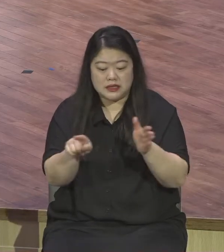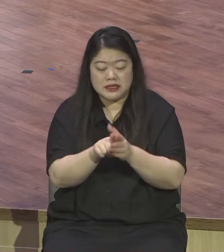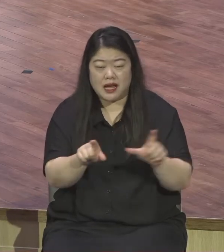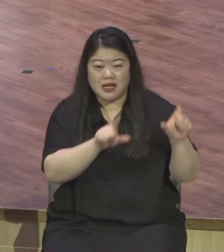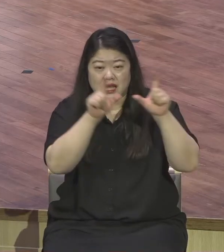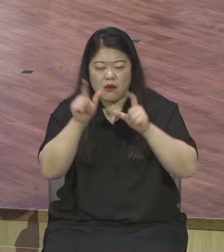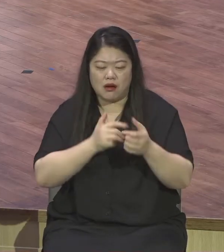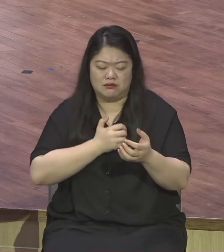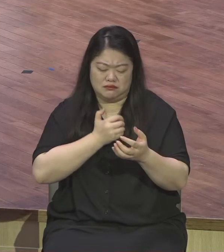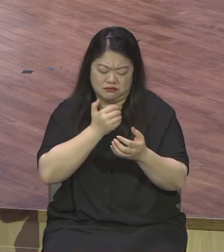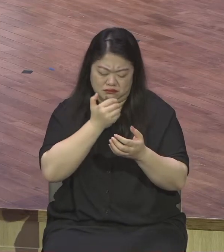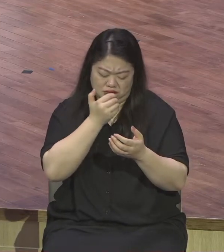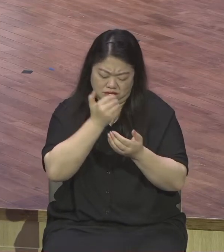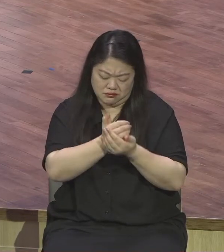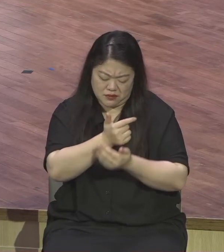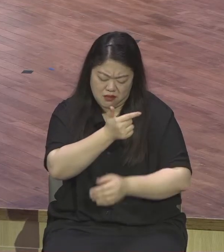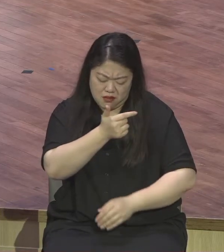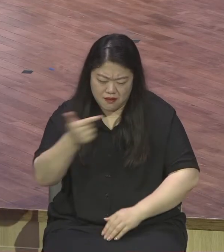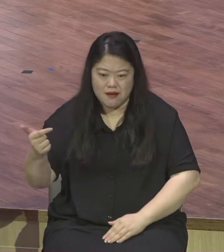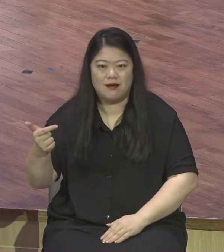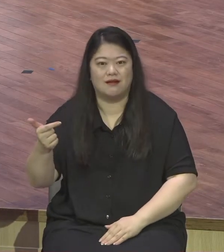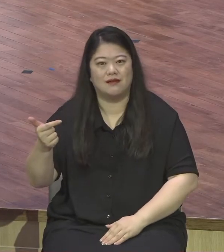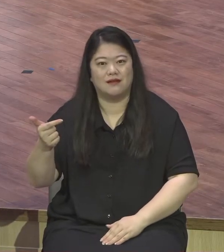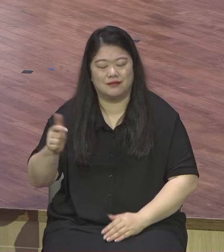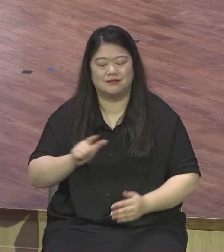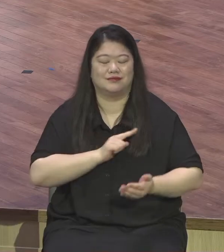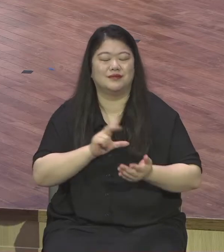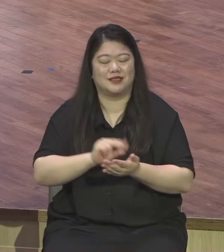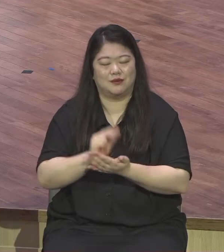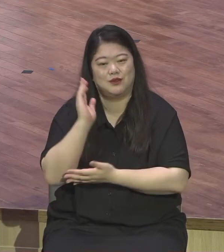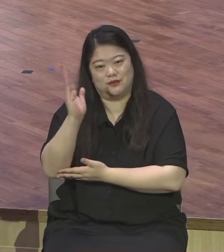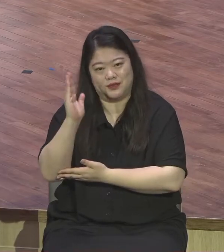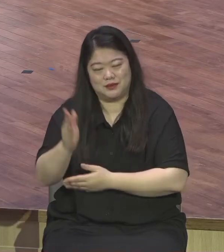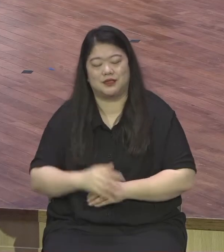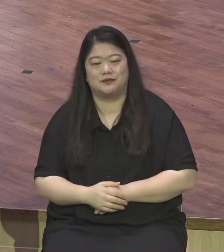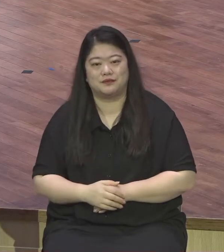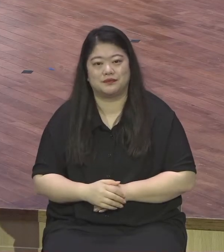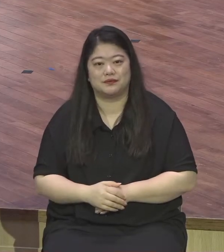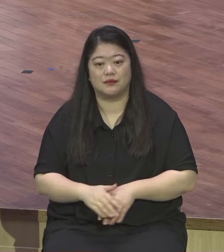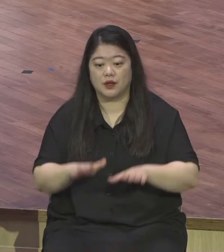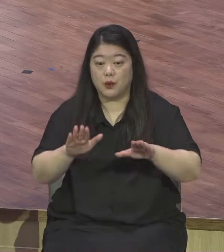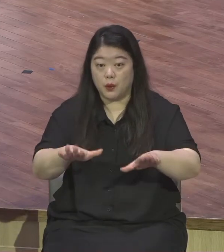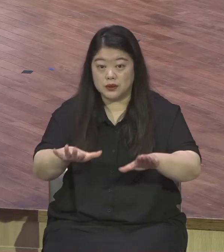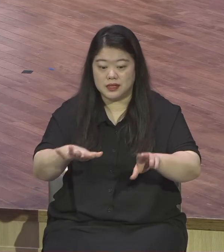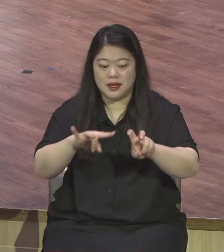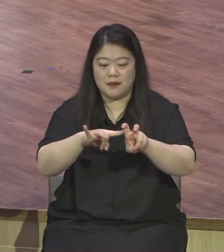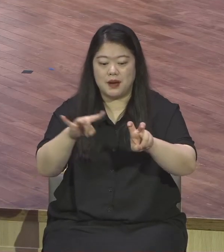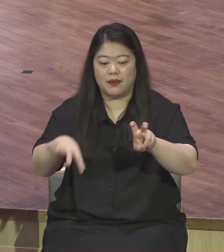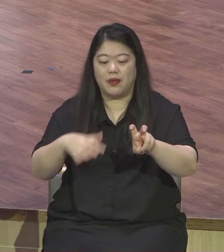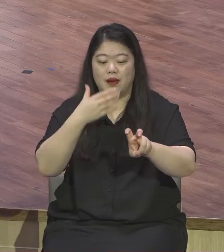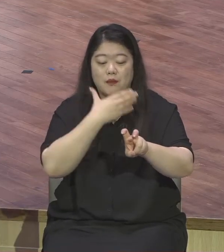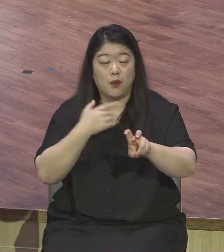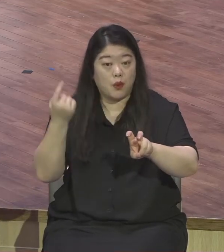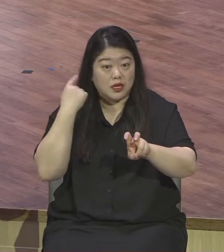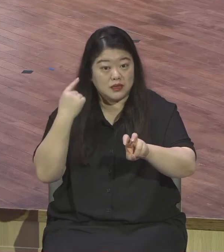오늘 우리가 살펴볼 이 마태복음 26장의 말씀은 대제상들과